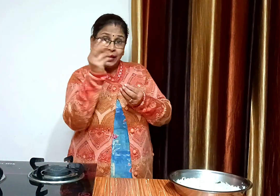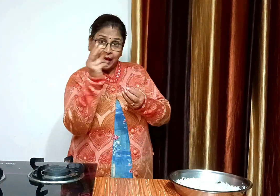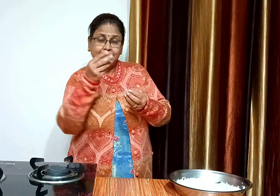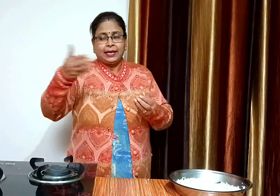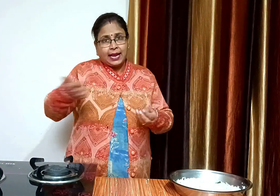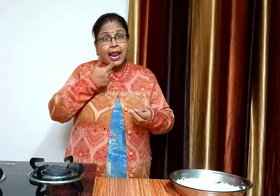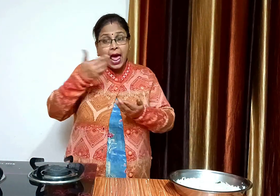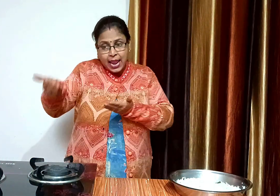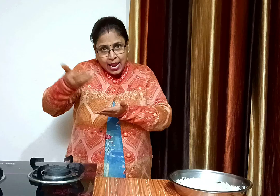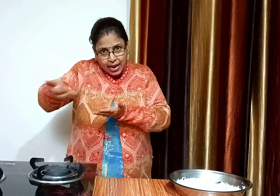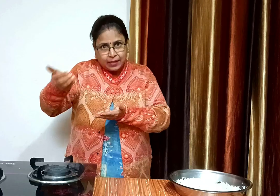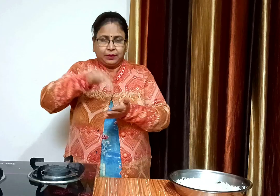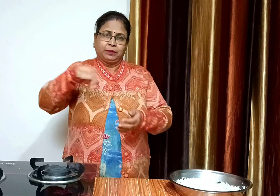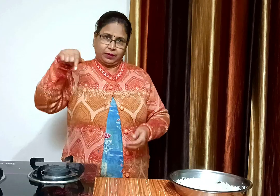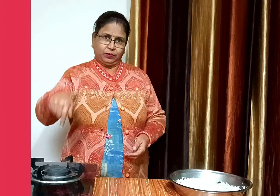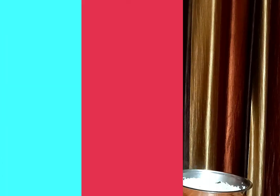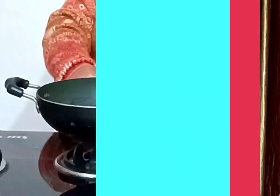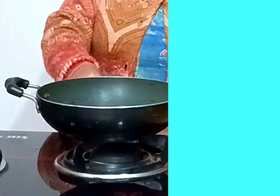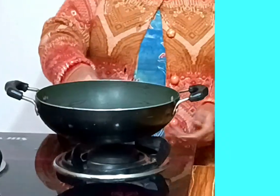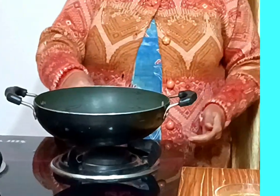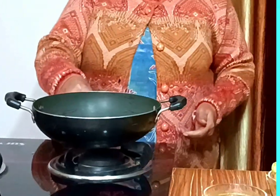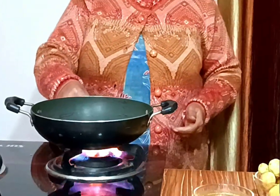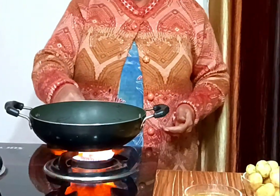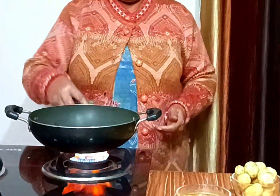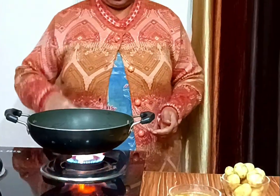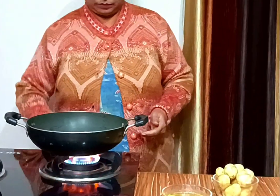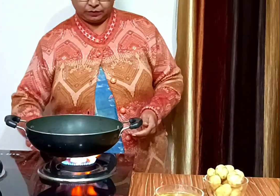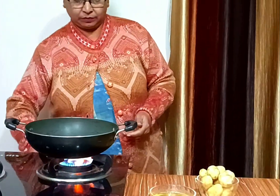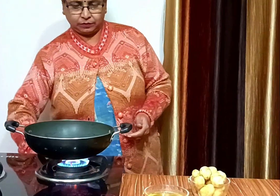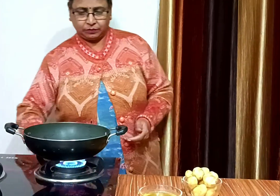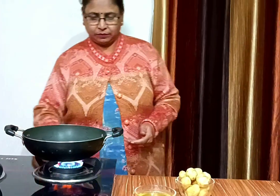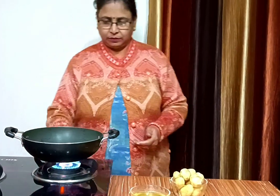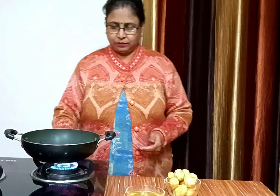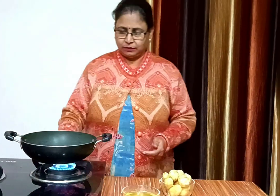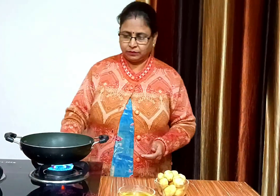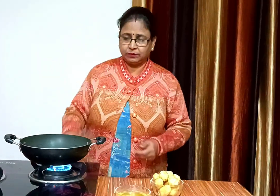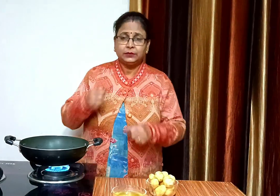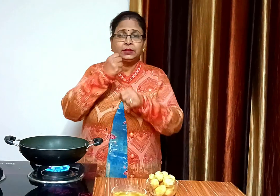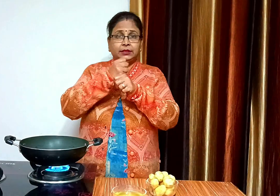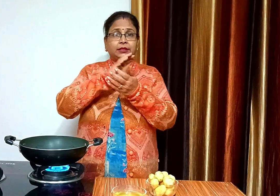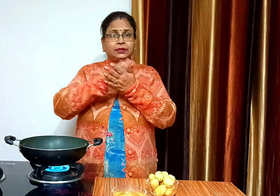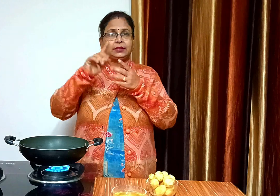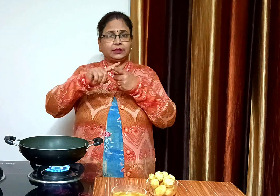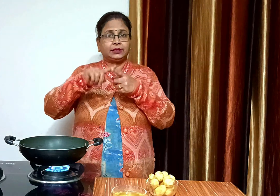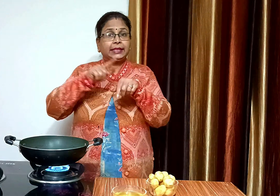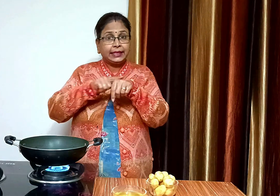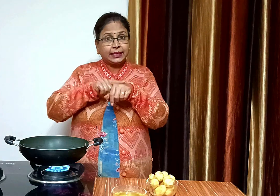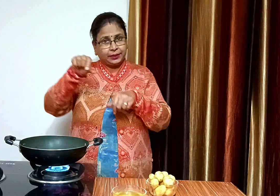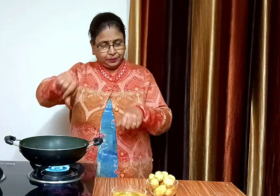अब हम आलू को फ्राय करेंगे इसके लिए कड़ाई गरम करेंगे और इसमें करीब एक कप घी डालेंगे